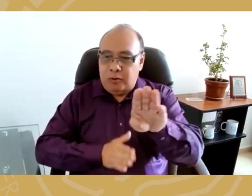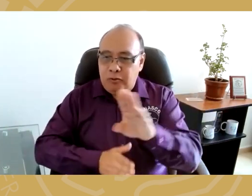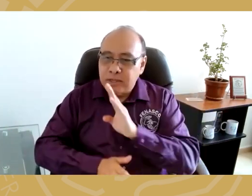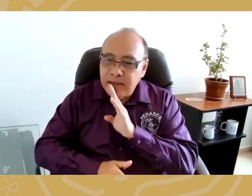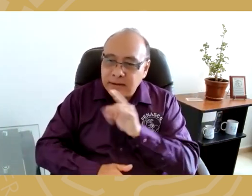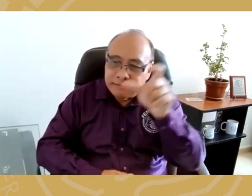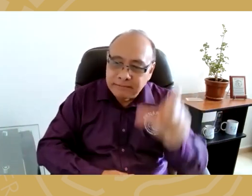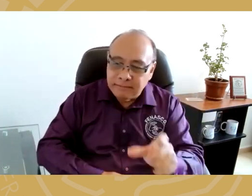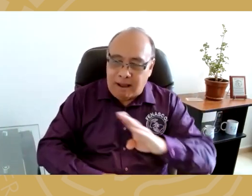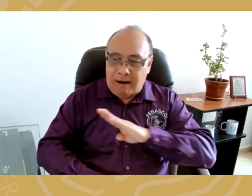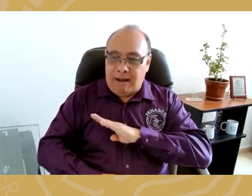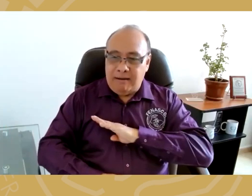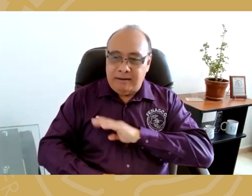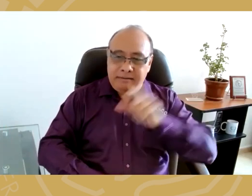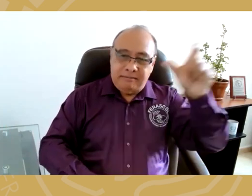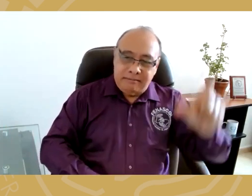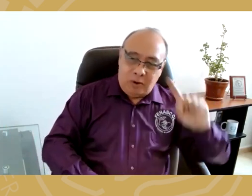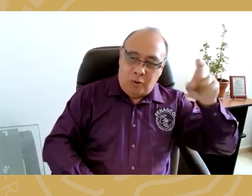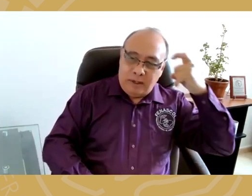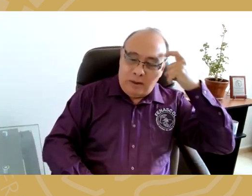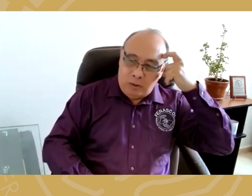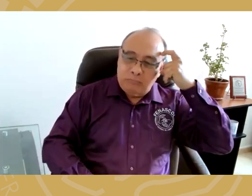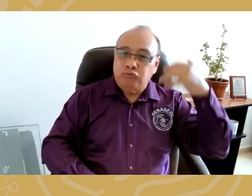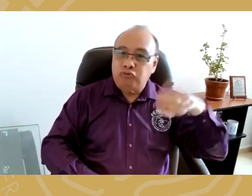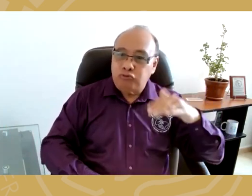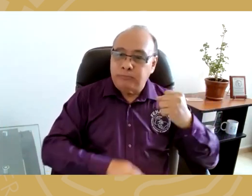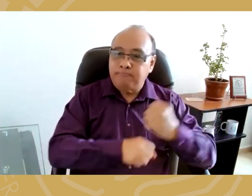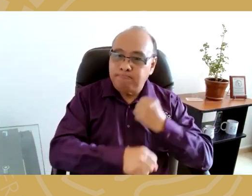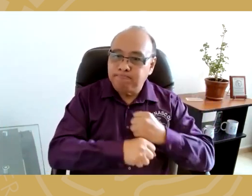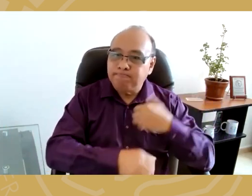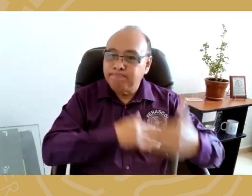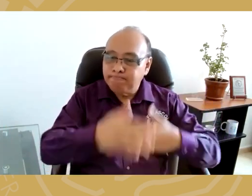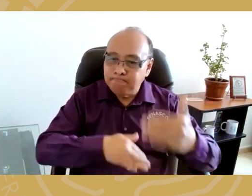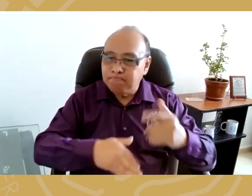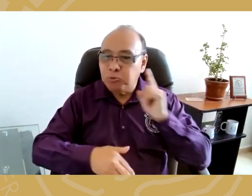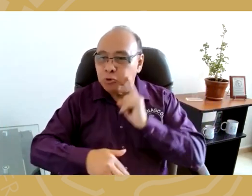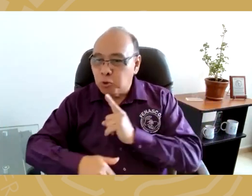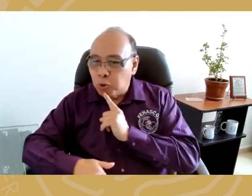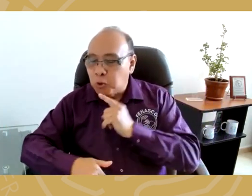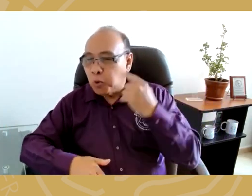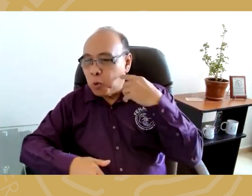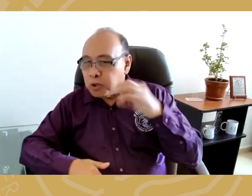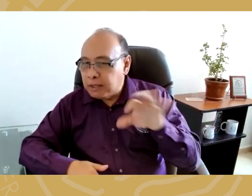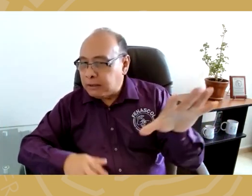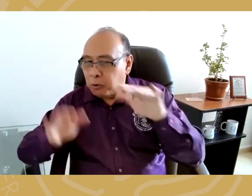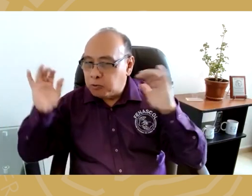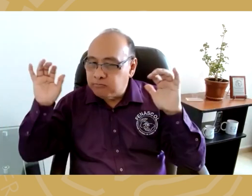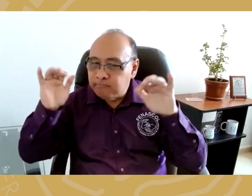está elaborando el plan de desarrollo en cabeza de los alcaldes y gobernadores, espacio en el que sordos y oyentes asisten a mesas de